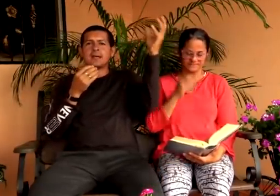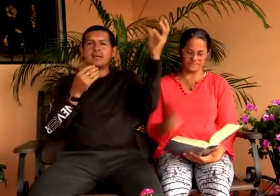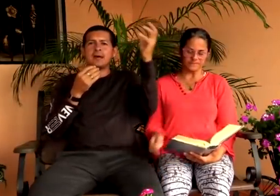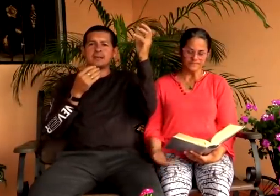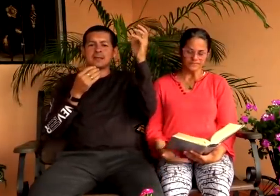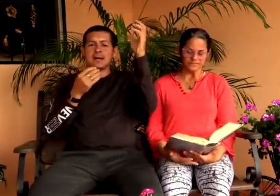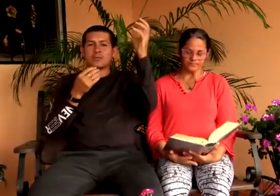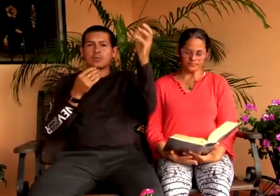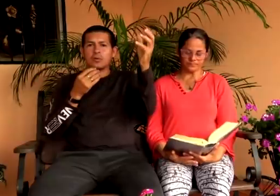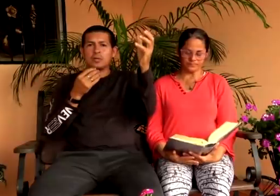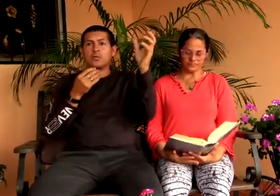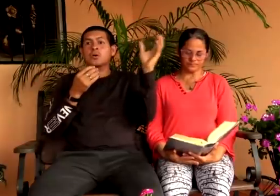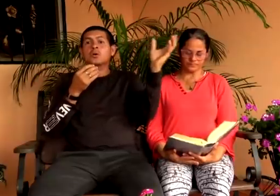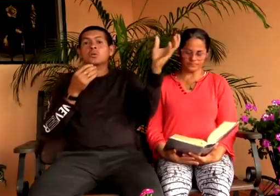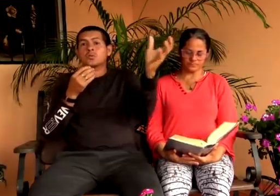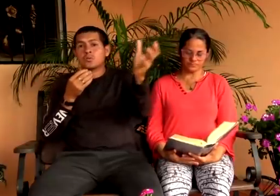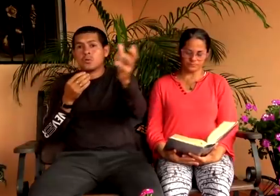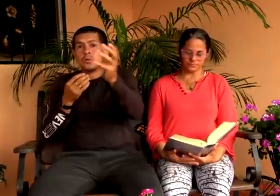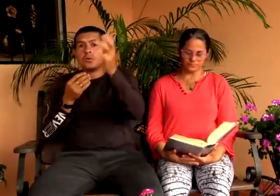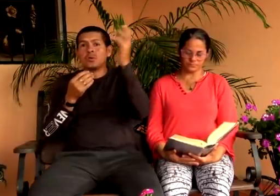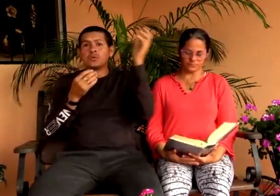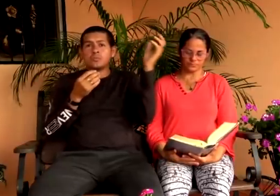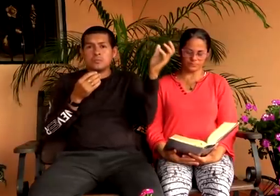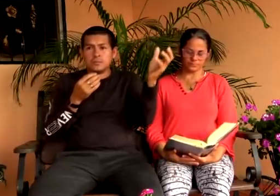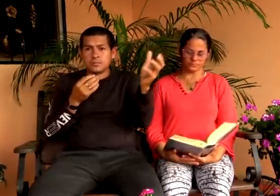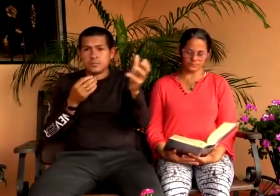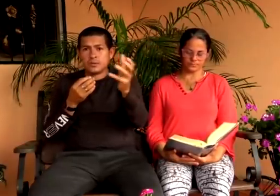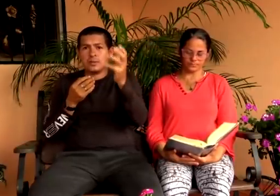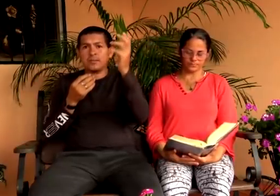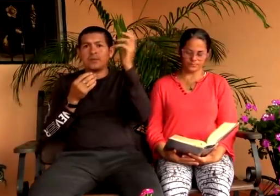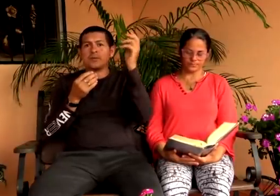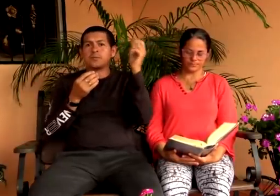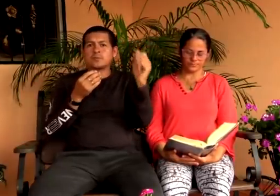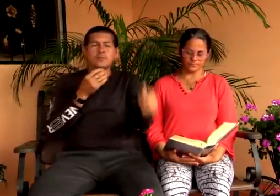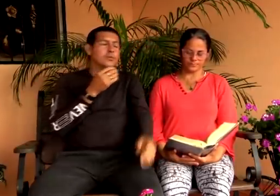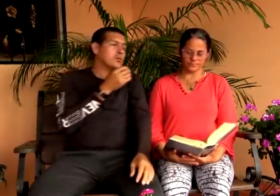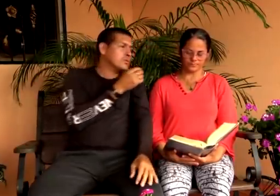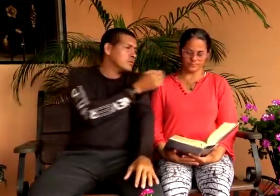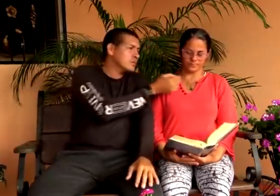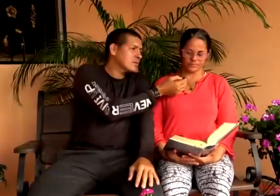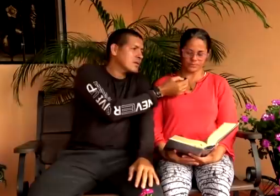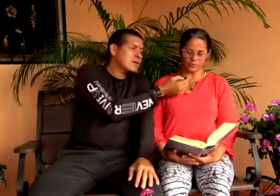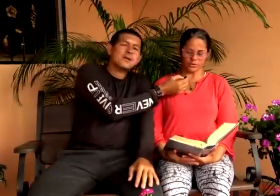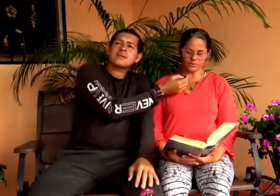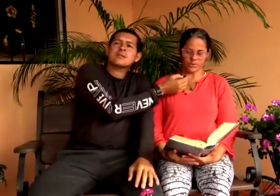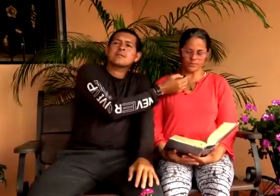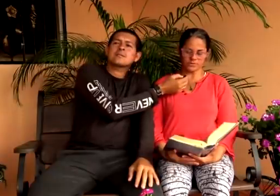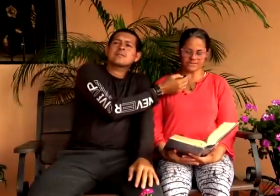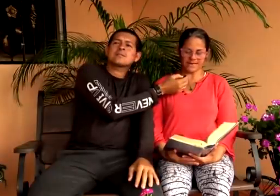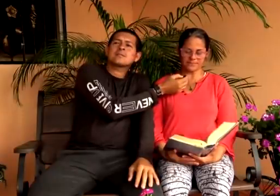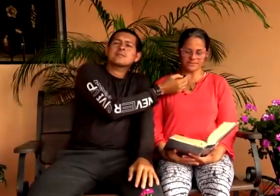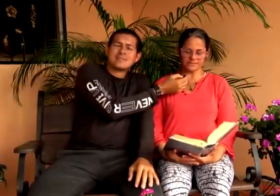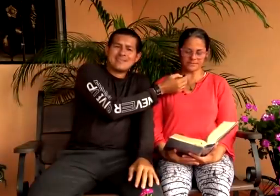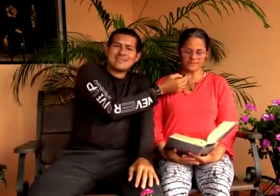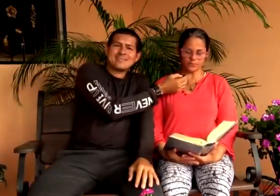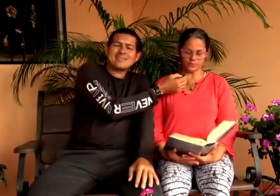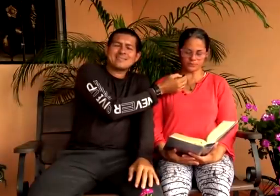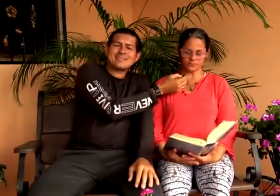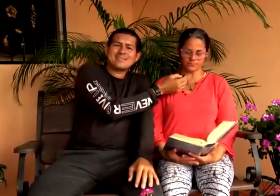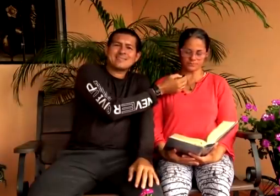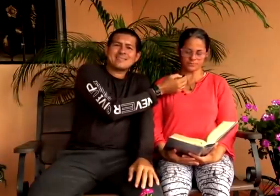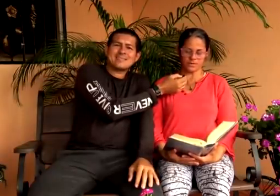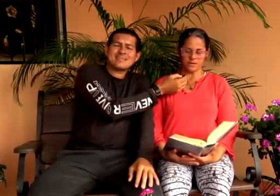universalidad católico todos mis pueblos todos todos los pueblos sean mis